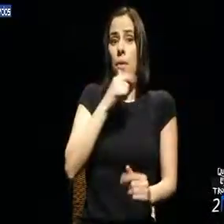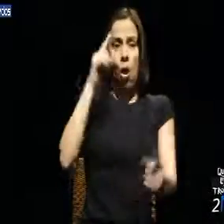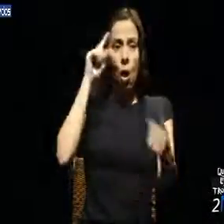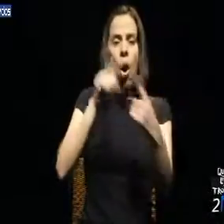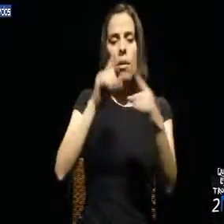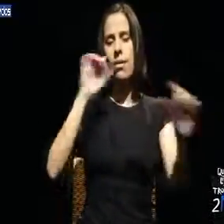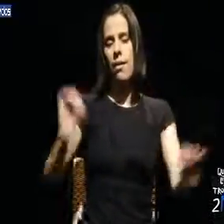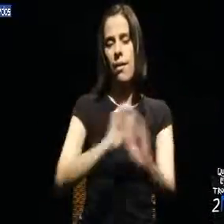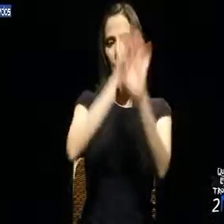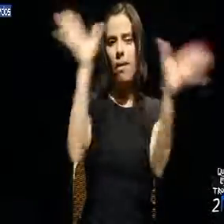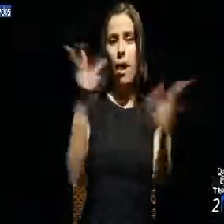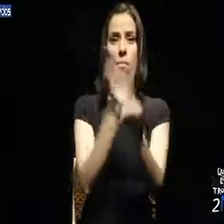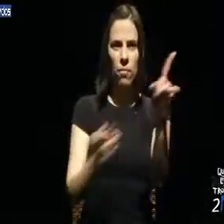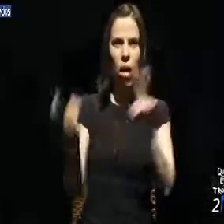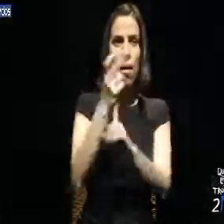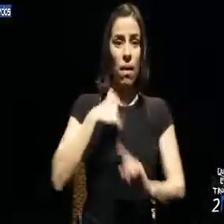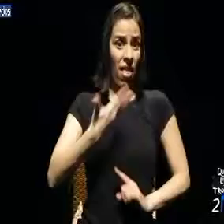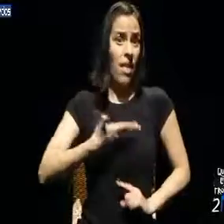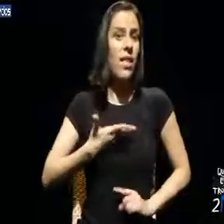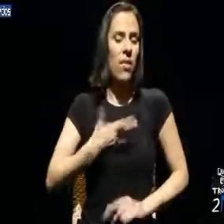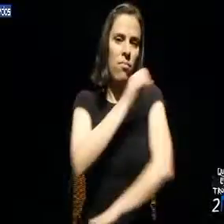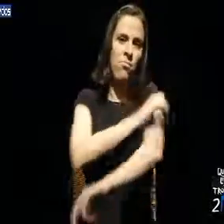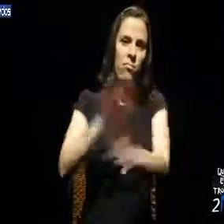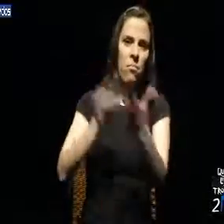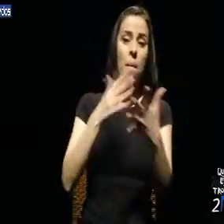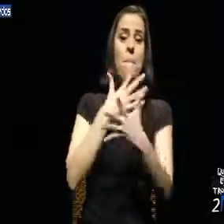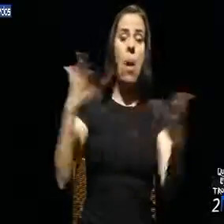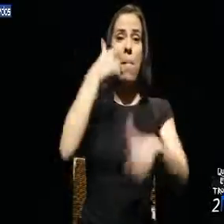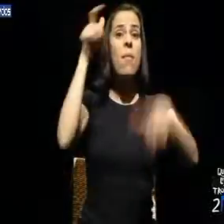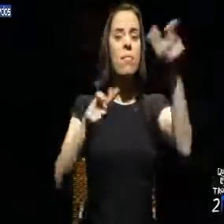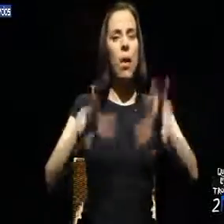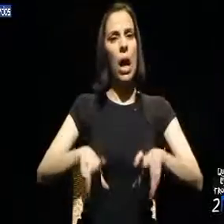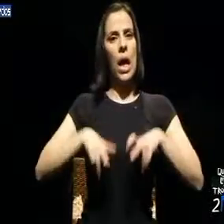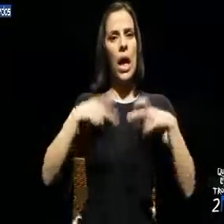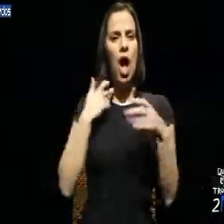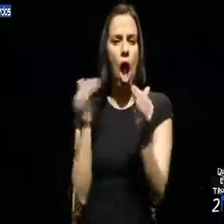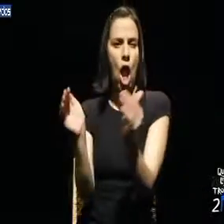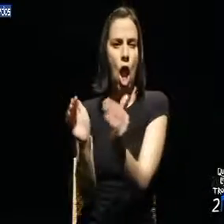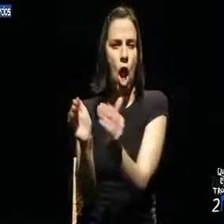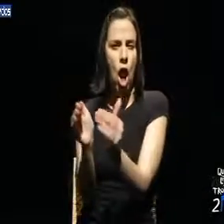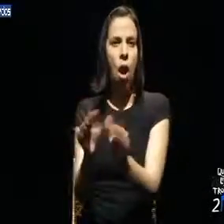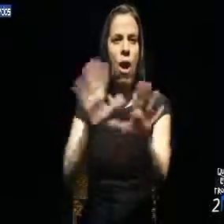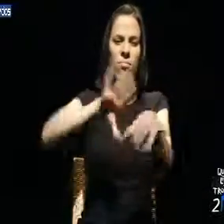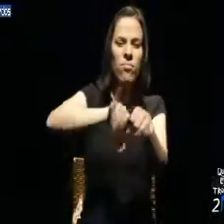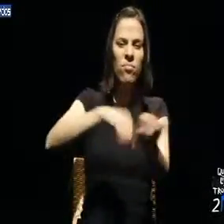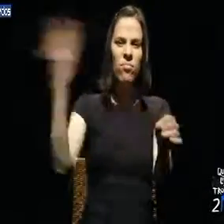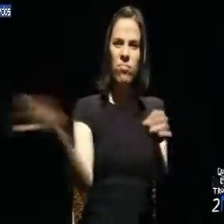são bem claros. Aumentar a nossa dívida, empobrecer a maioria e enriquecer uma minoria. Aniquilar a economia,